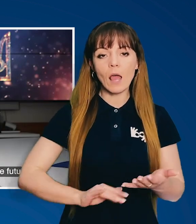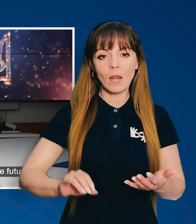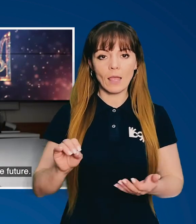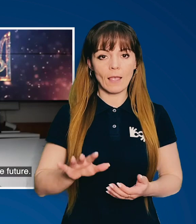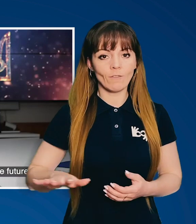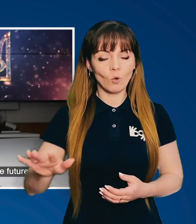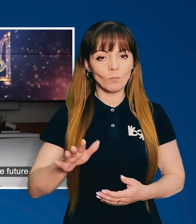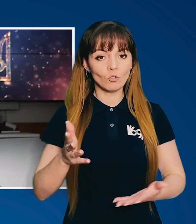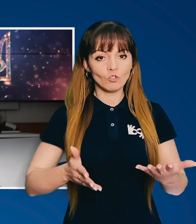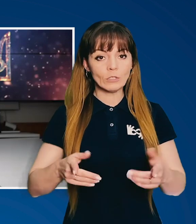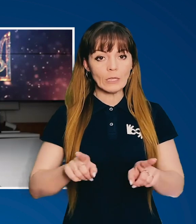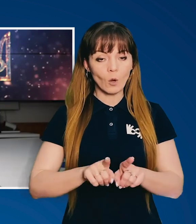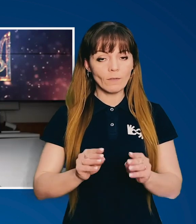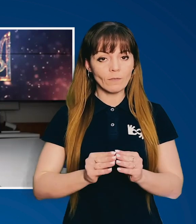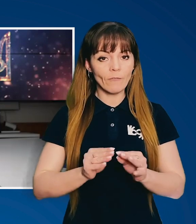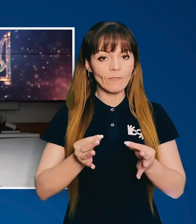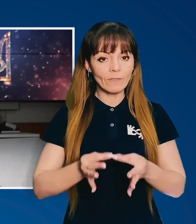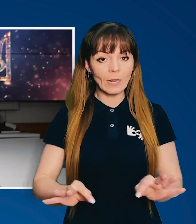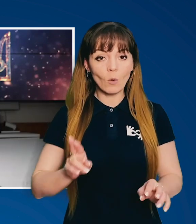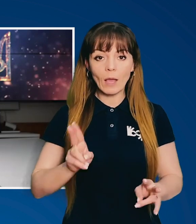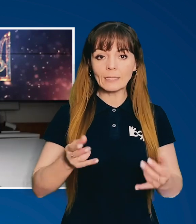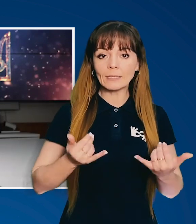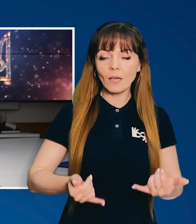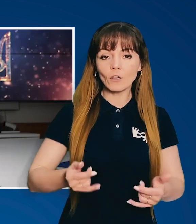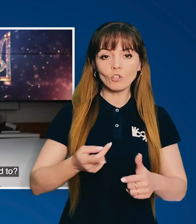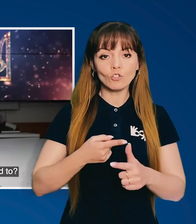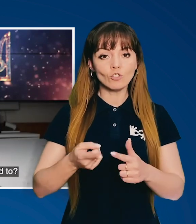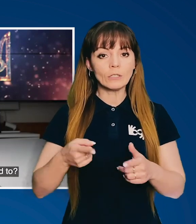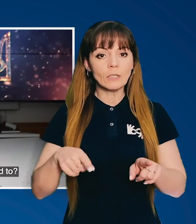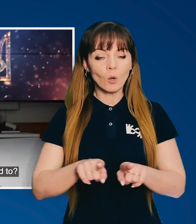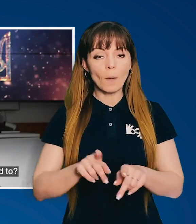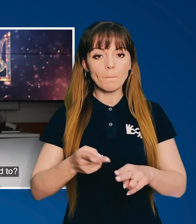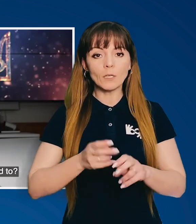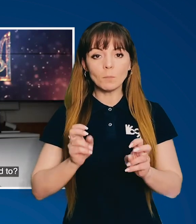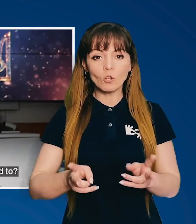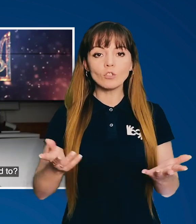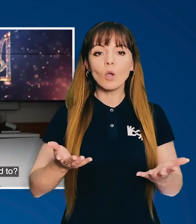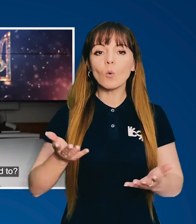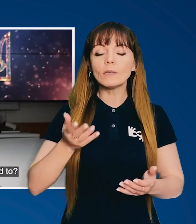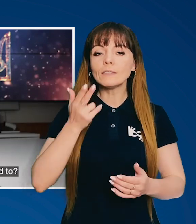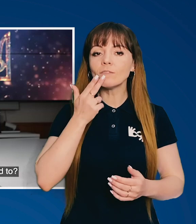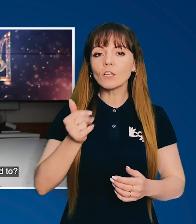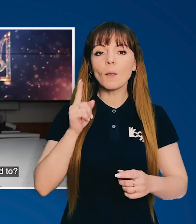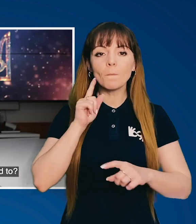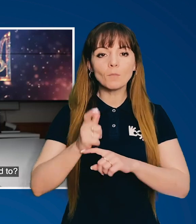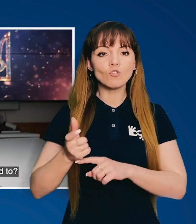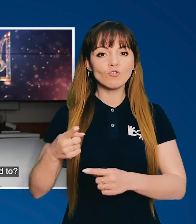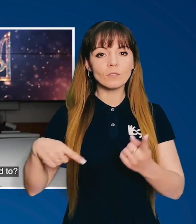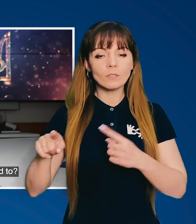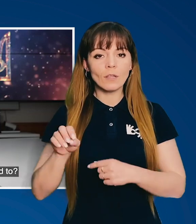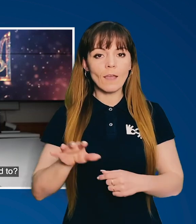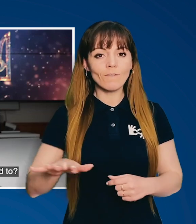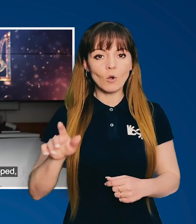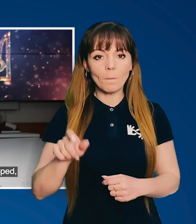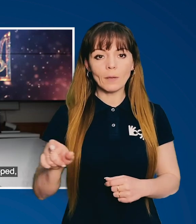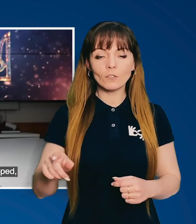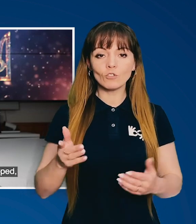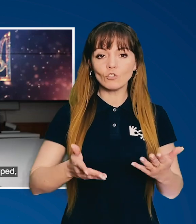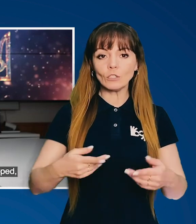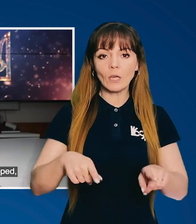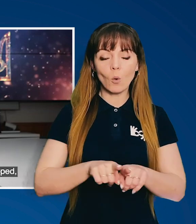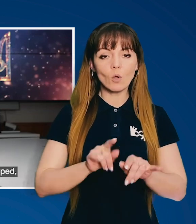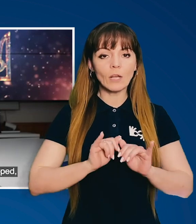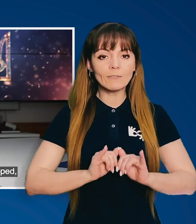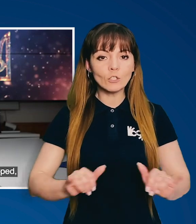надалі Європі. Чи такою ж вільною, як зараз? Чи такою ж безпечною, до якої звикла більшість європейців? Чи